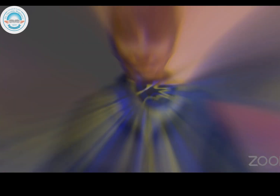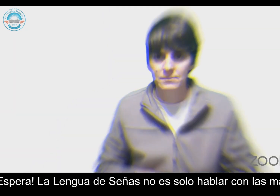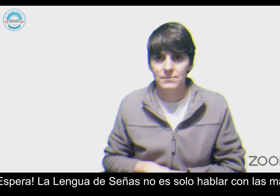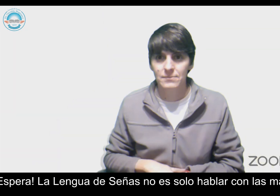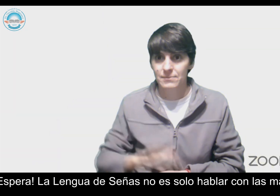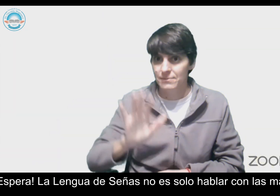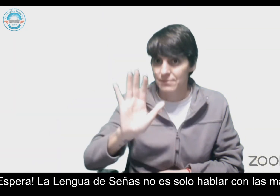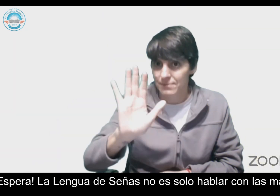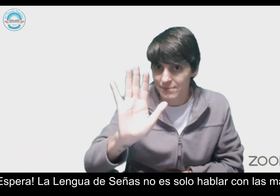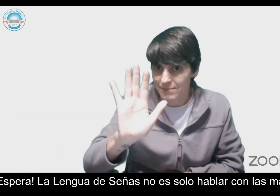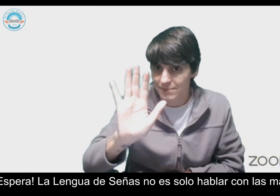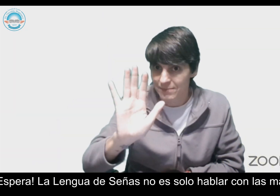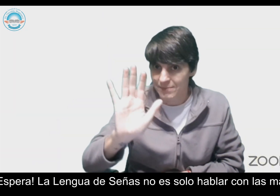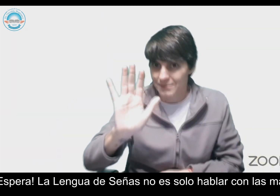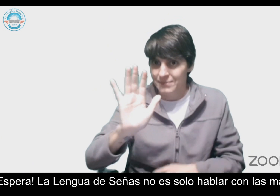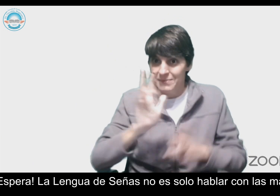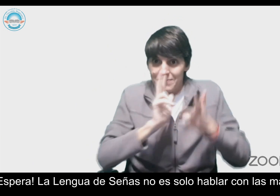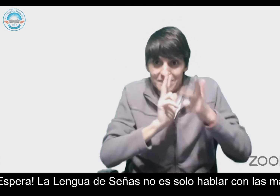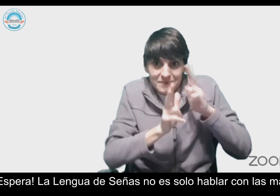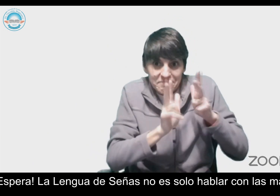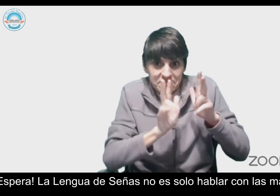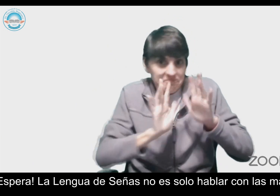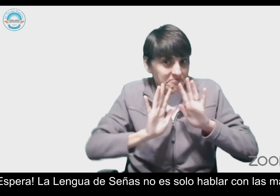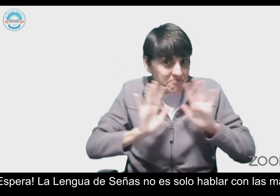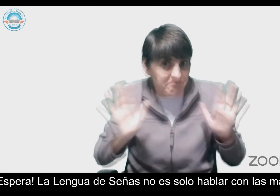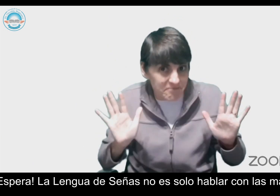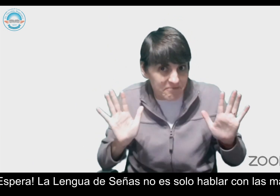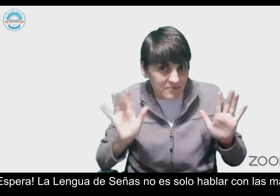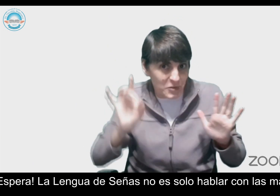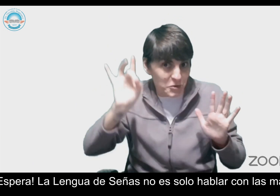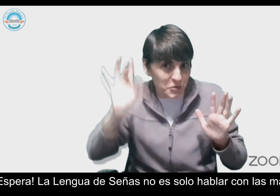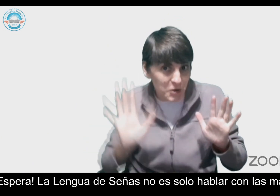Esperá, la lengua de señas no es solo hablar con las manos.